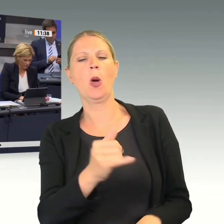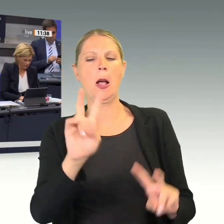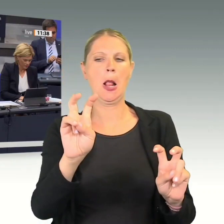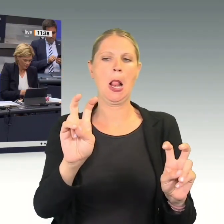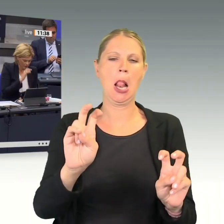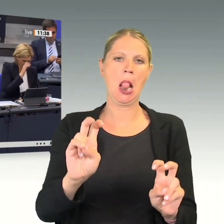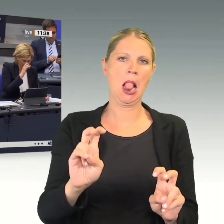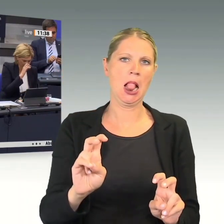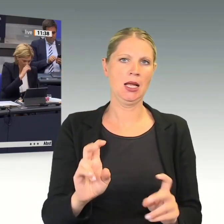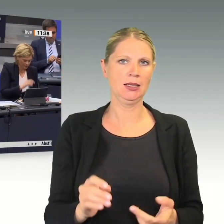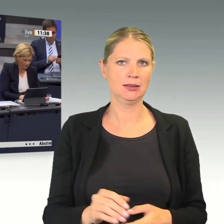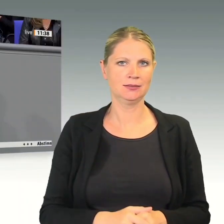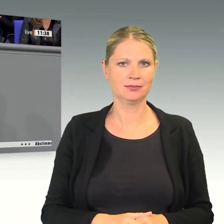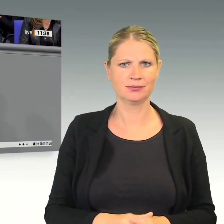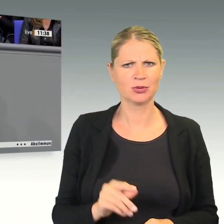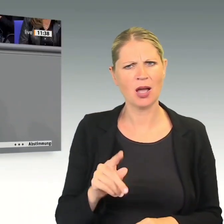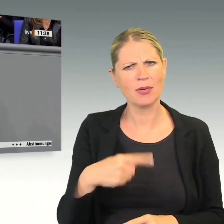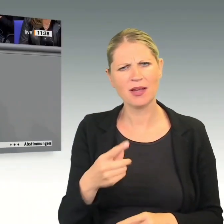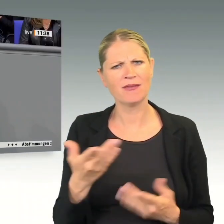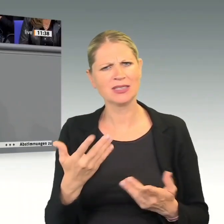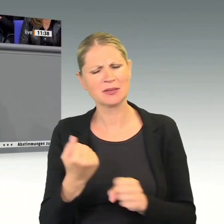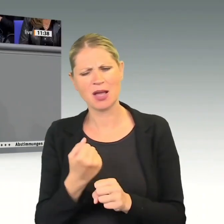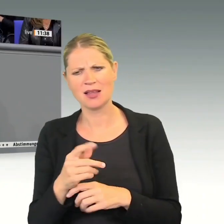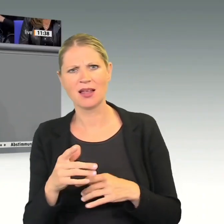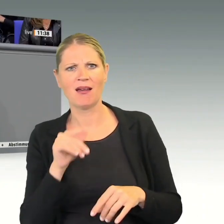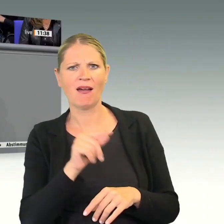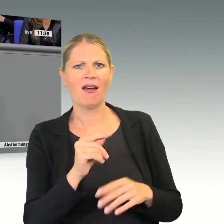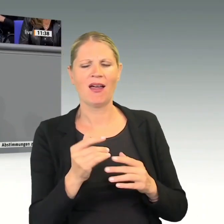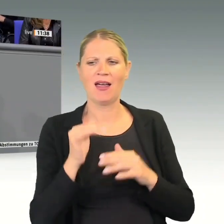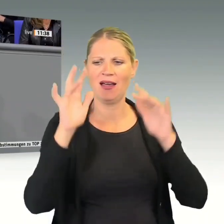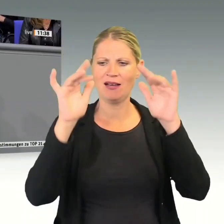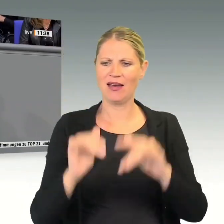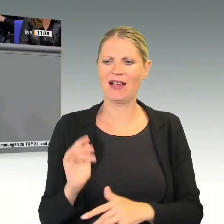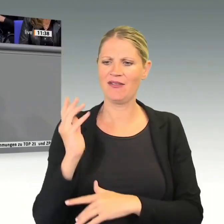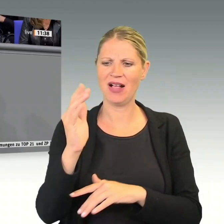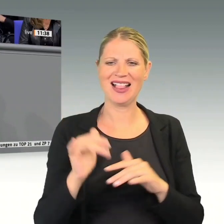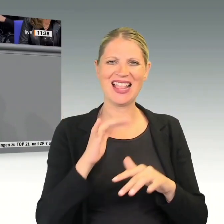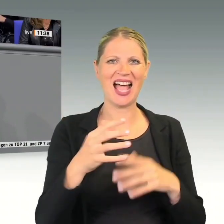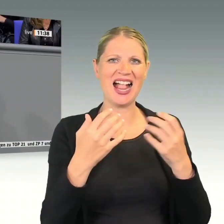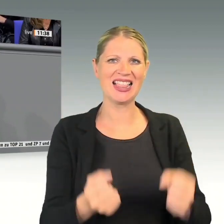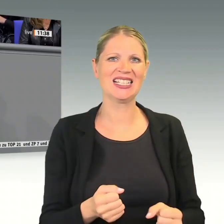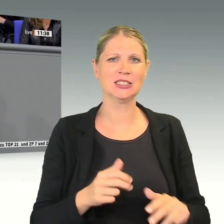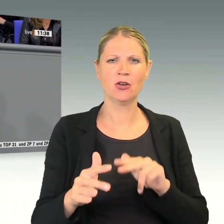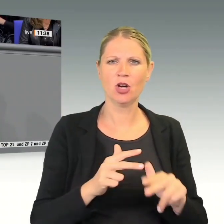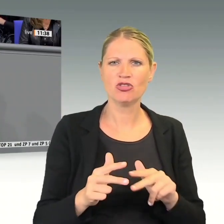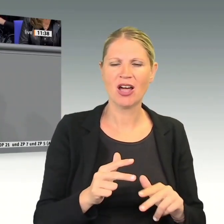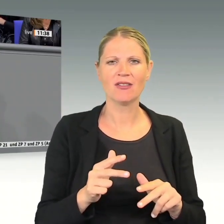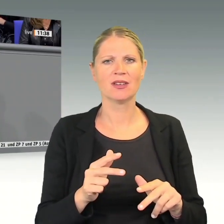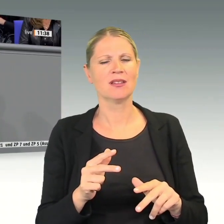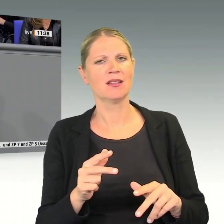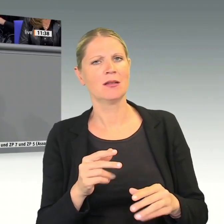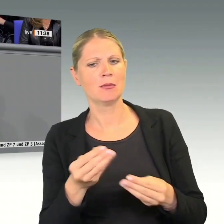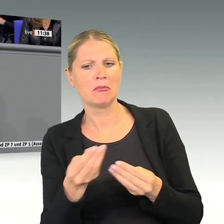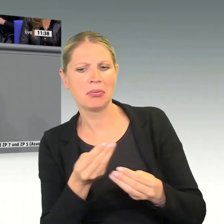dann haben die mit Frauen im Regenwald über nachhaltiges Wirtschaften gesprochen, an Universitäten ein positives Deutschlandbild